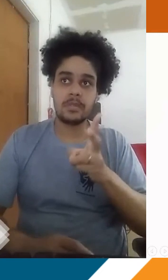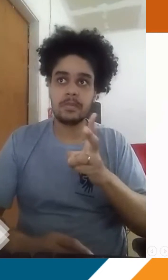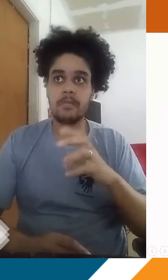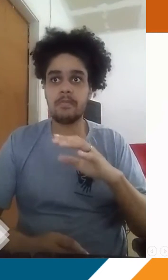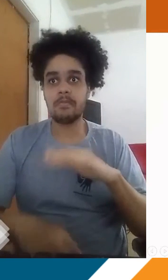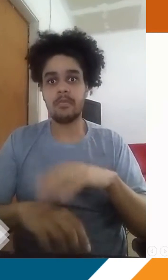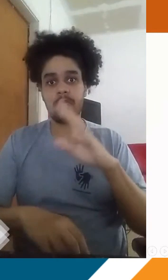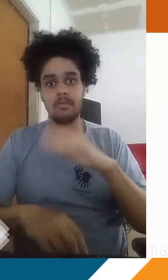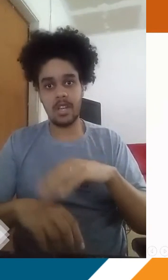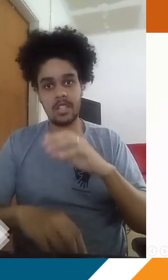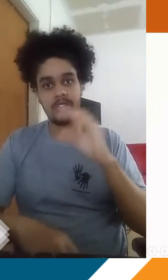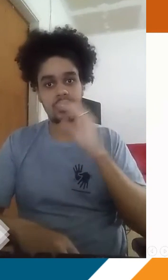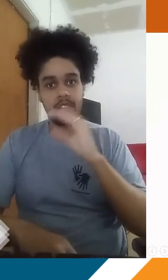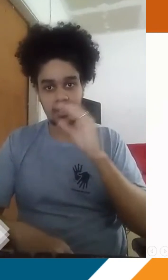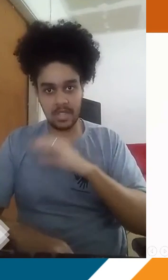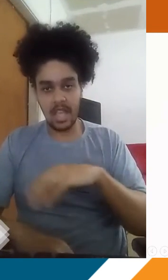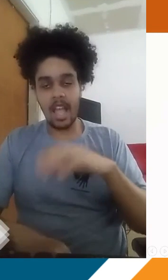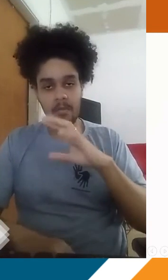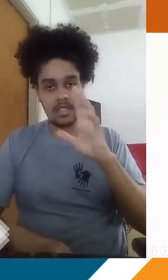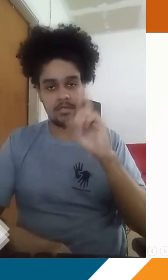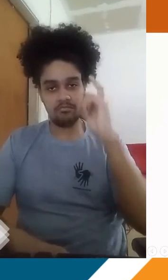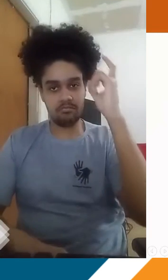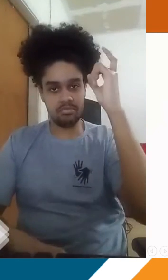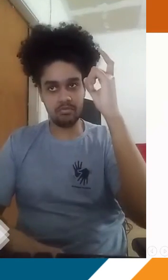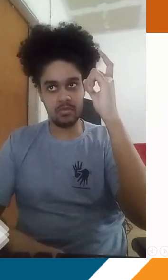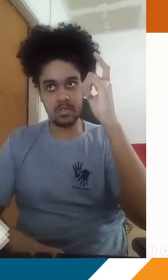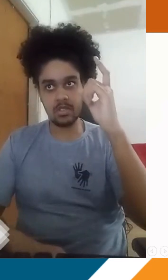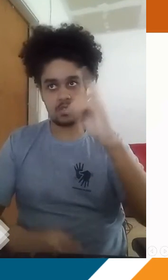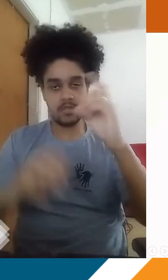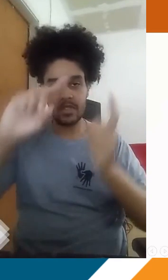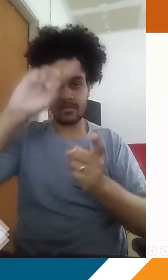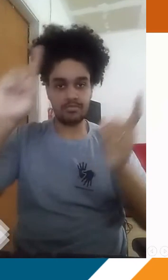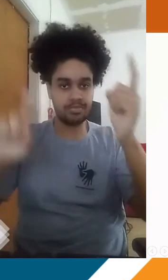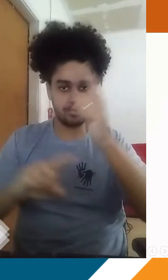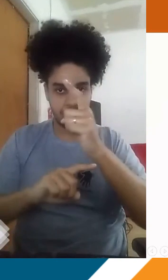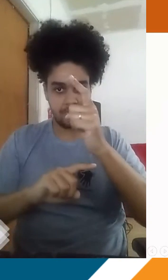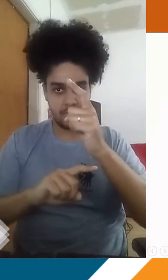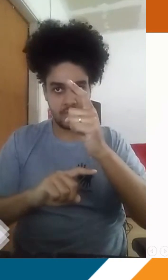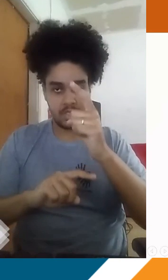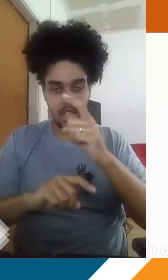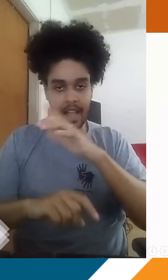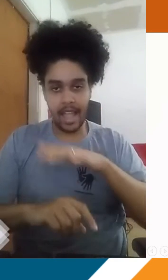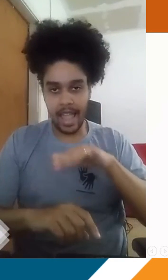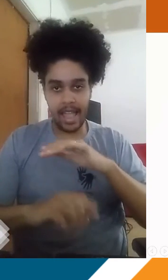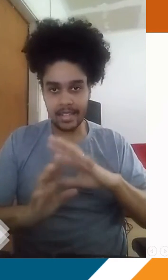temperaturas mais elevadas em relação a camadas mais altas, a gente vai ter essa inversão em que a